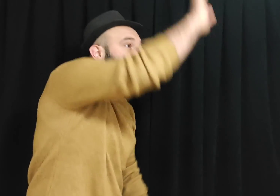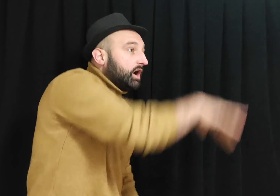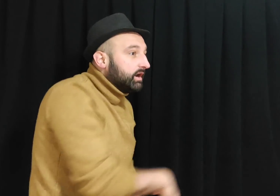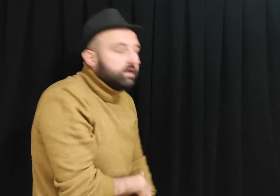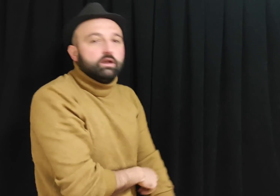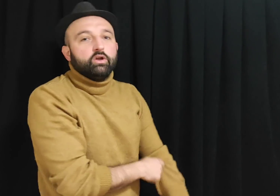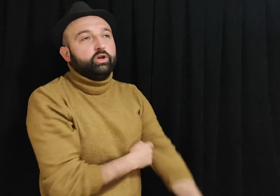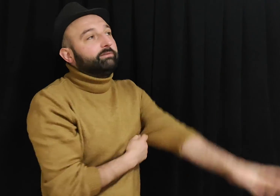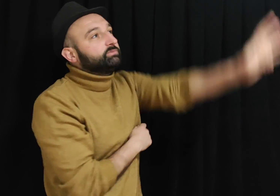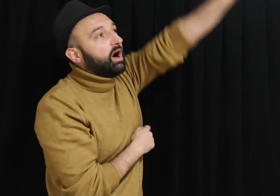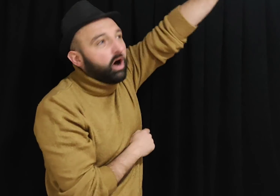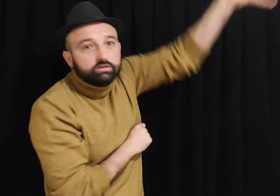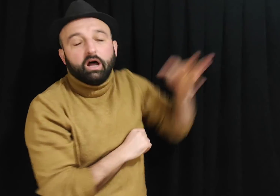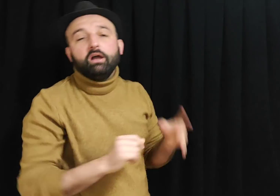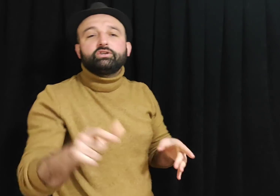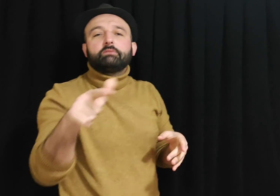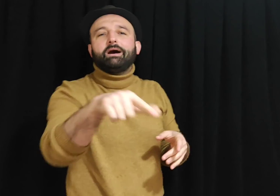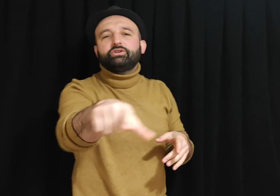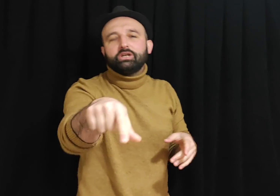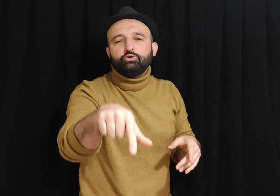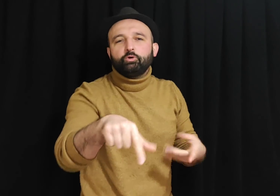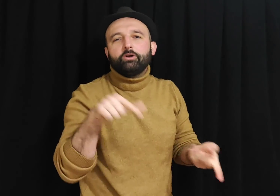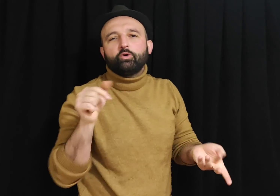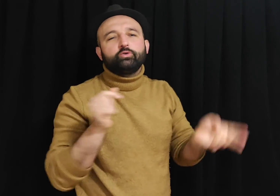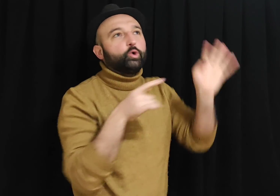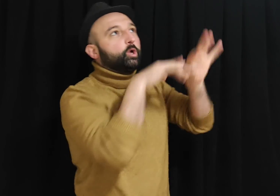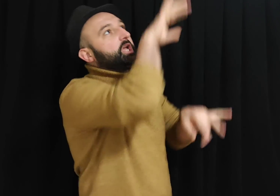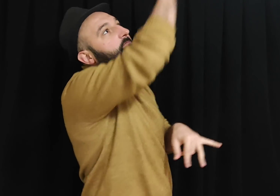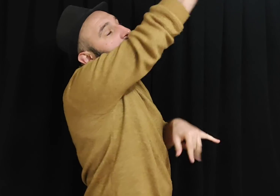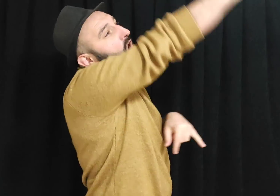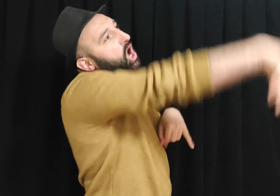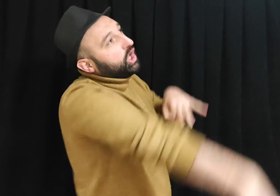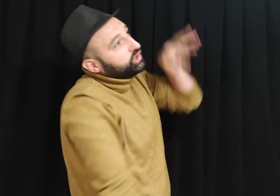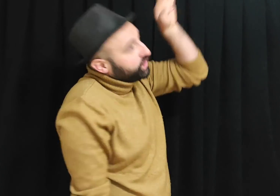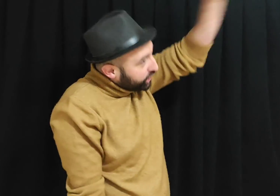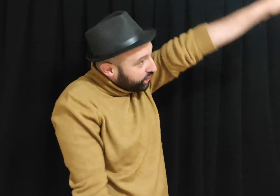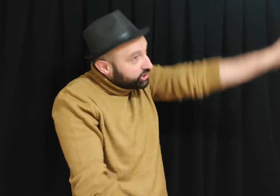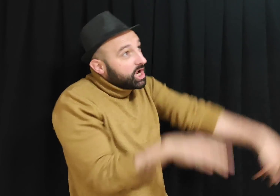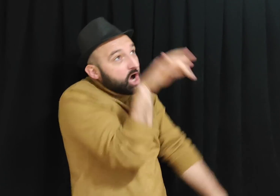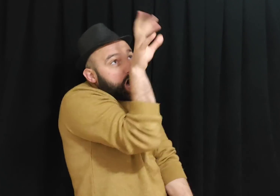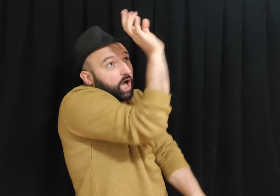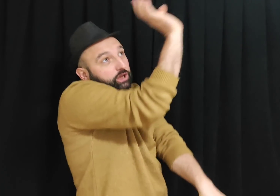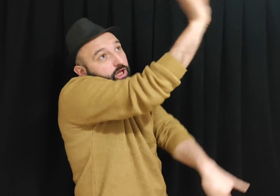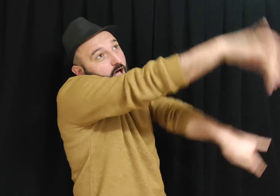çare. İmdat. Aha işte Bahçeli şu an onu diyor. İmdat. Allah.